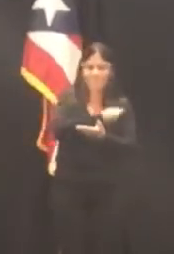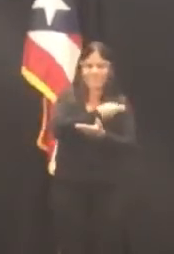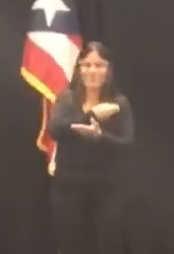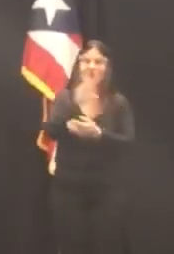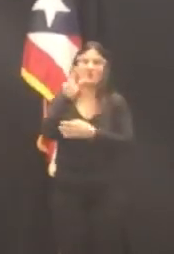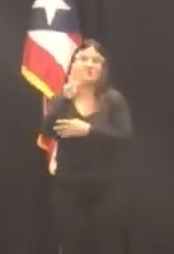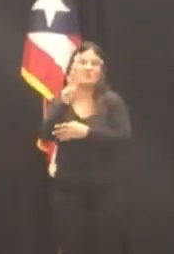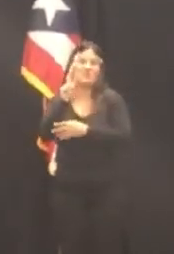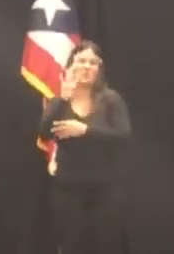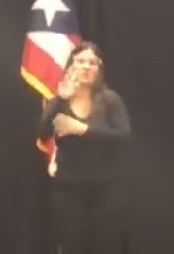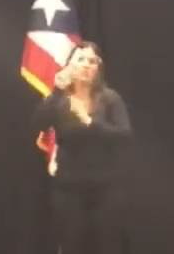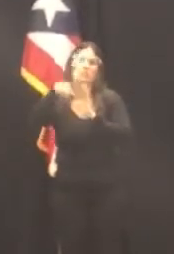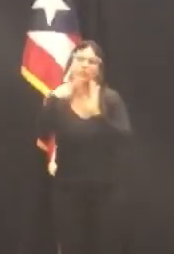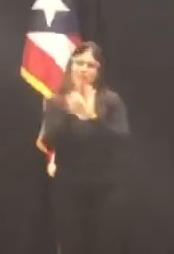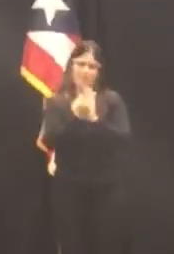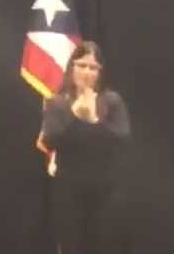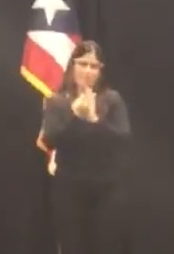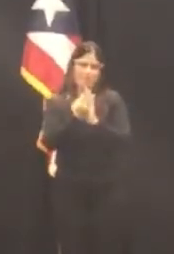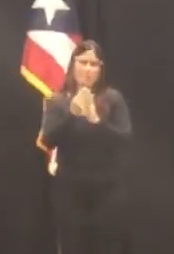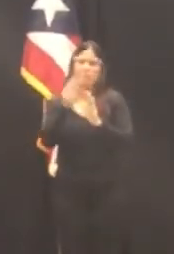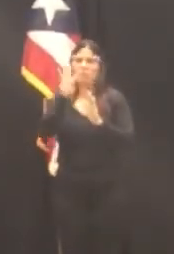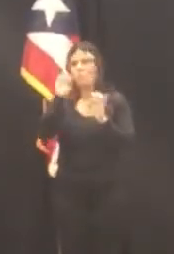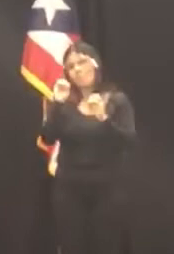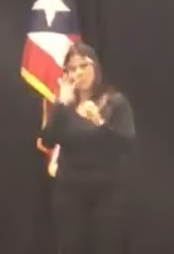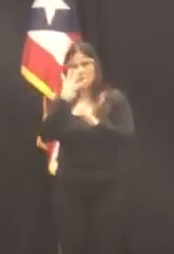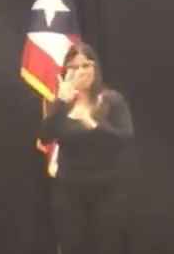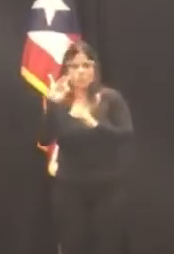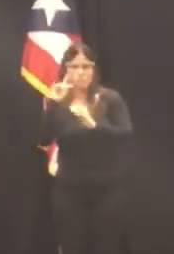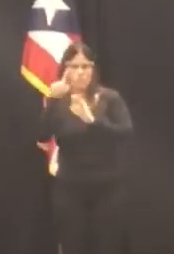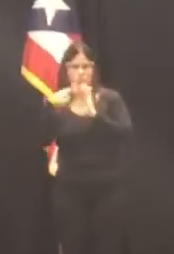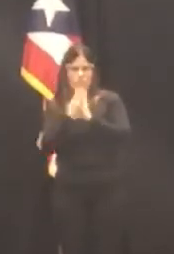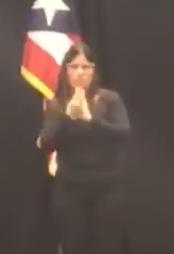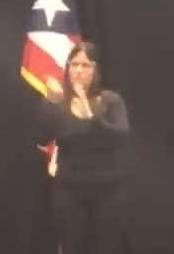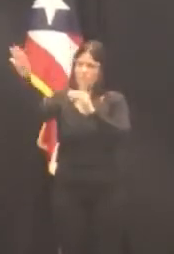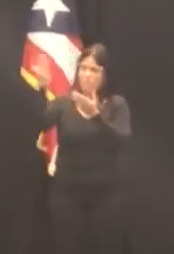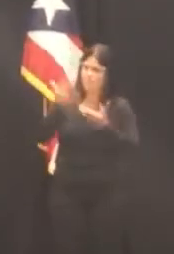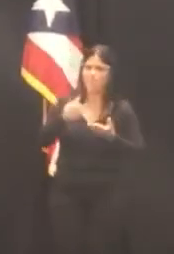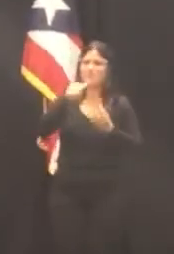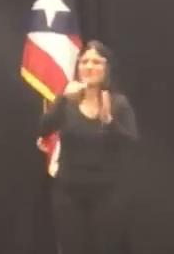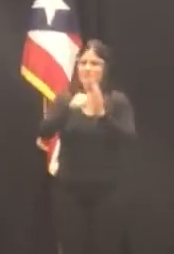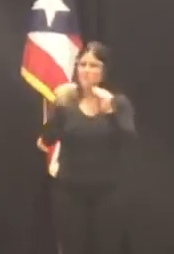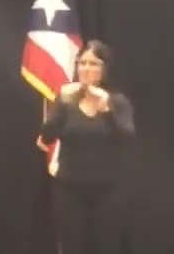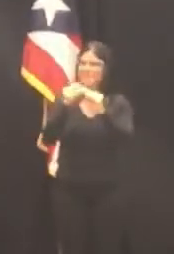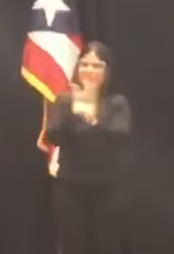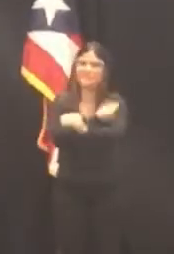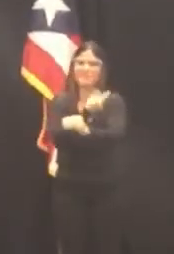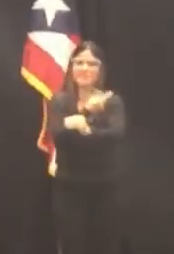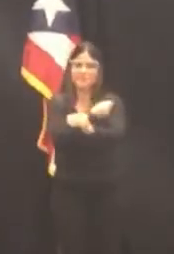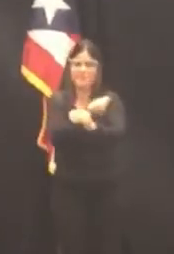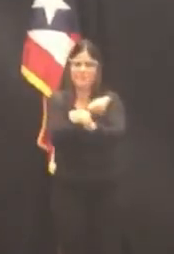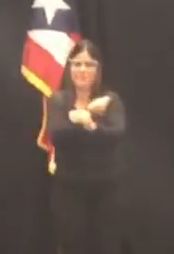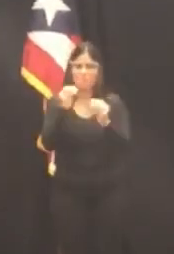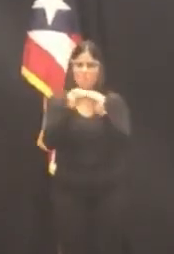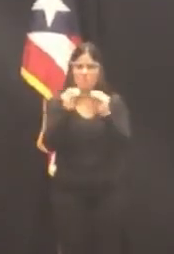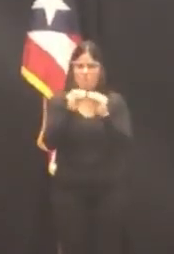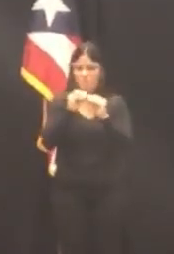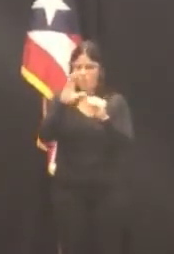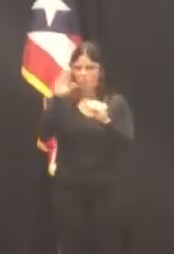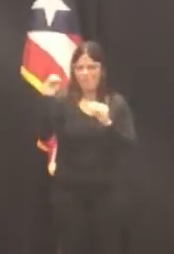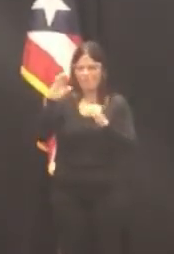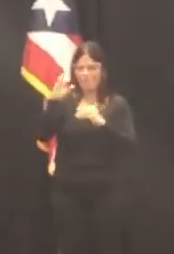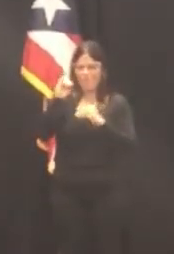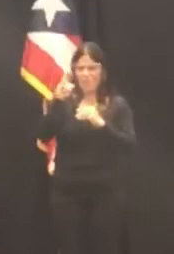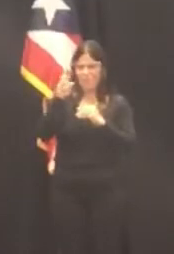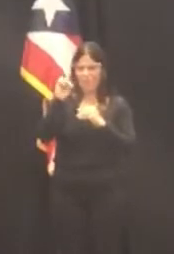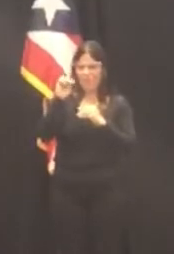48 horas, esperamos recibir las vacunas de Moderna, así que esperamos que se unan para que podamos continuar